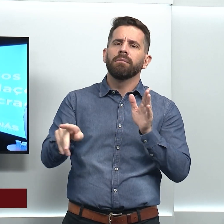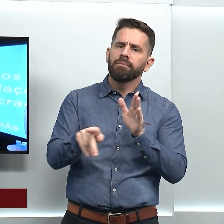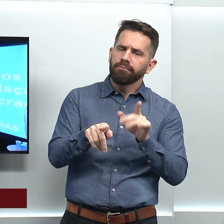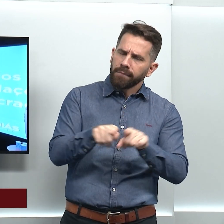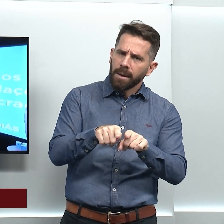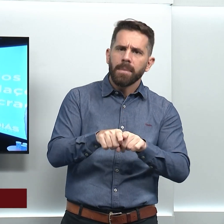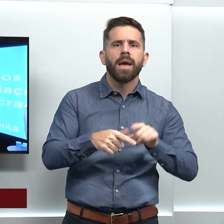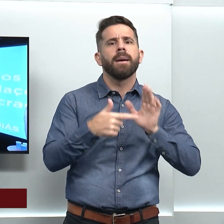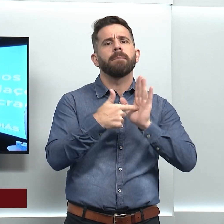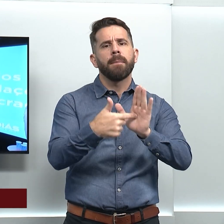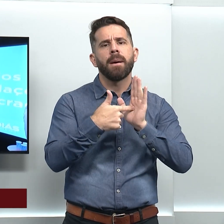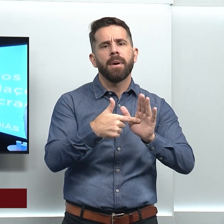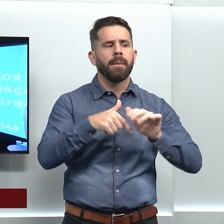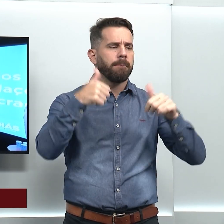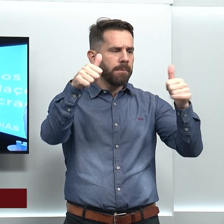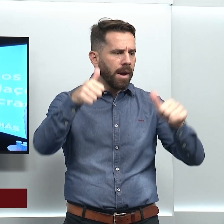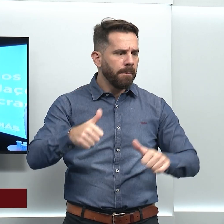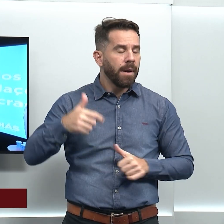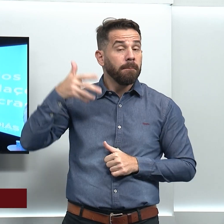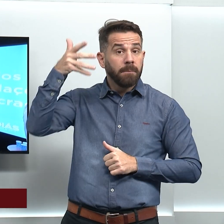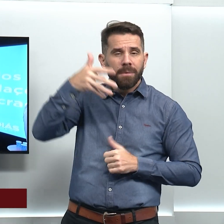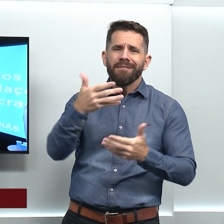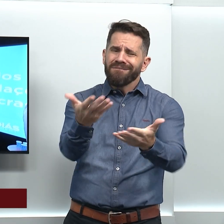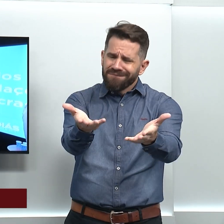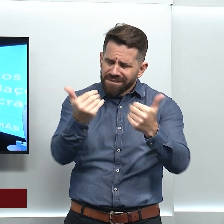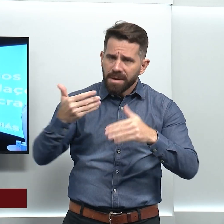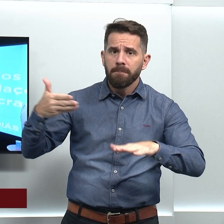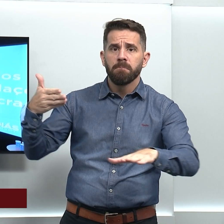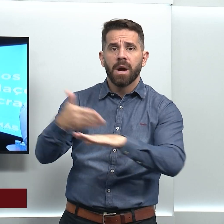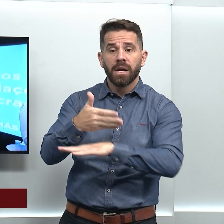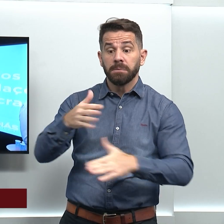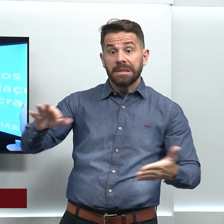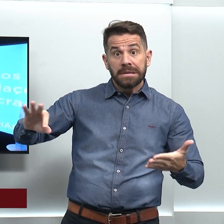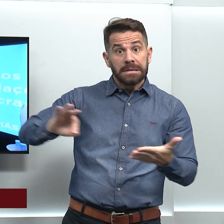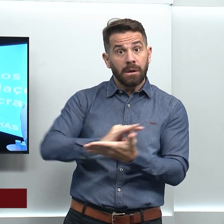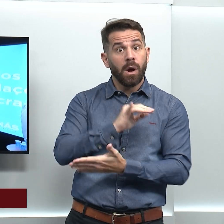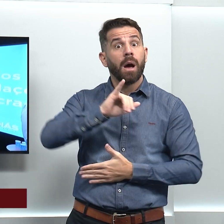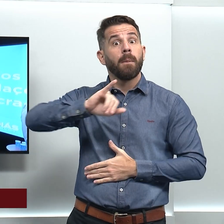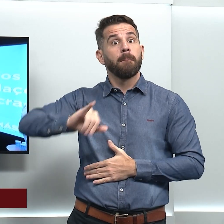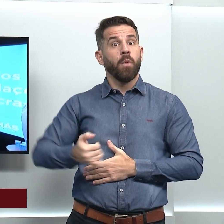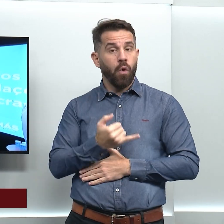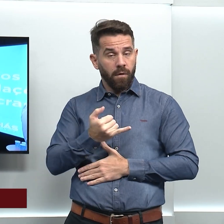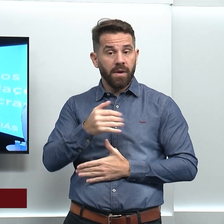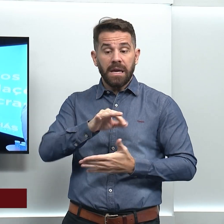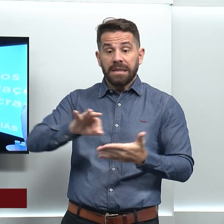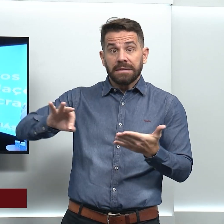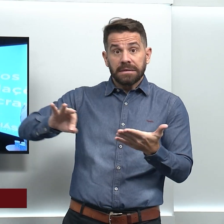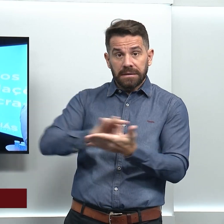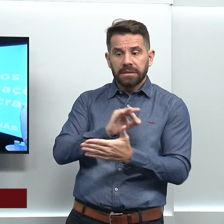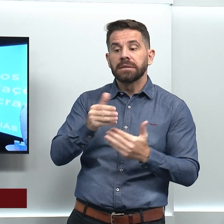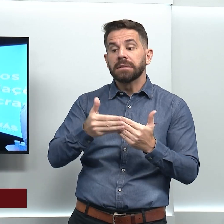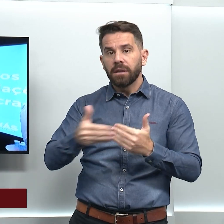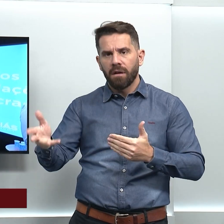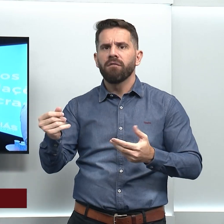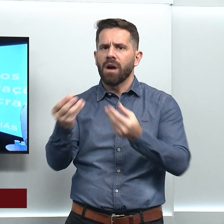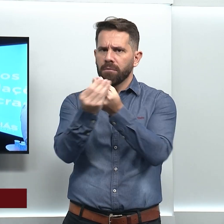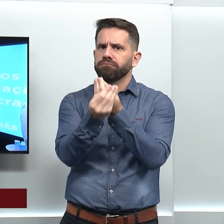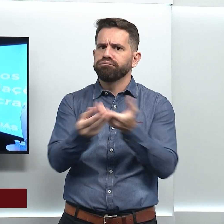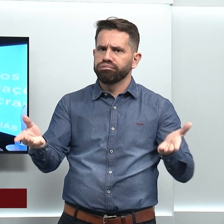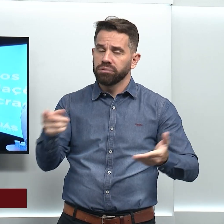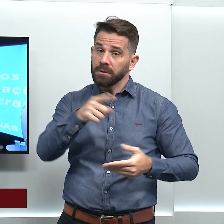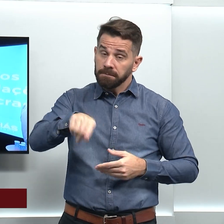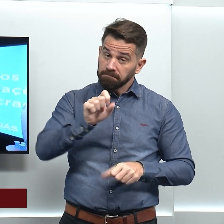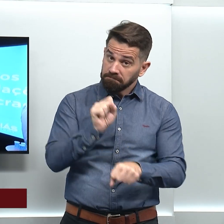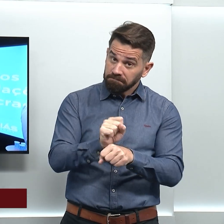discussão. Então, venha participar, faça sua inscrição. A inscrição vai ficar disponível logo e nós esperamos a